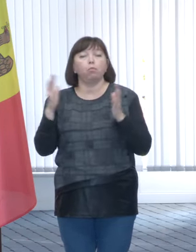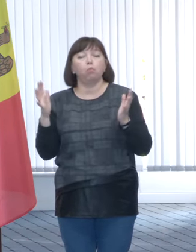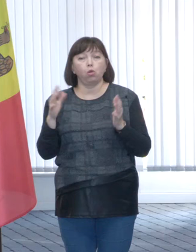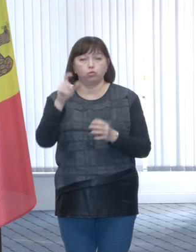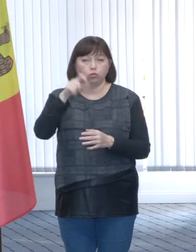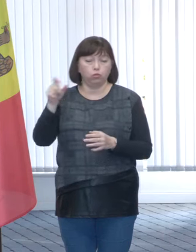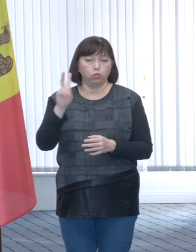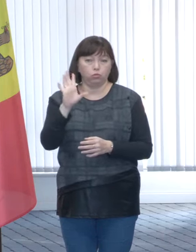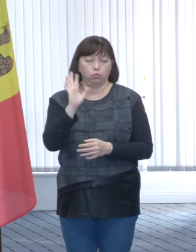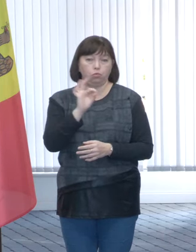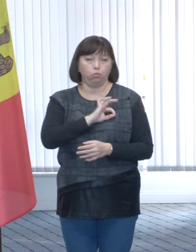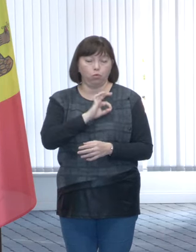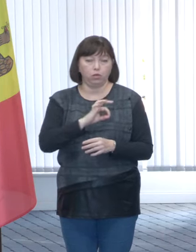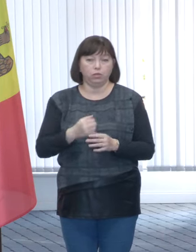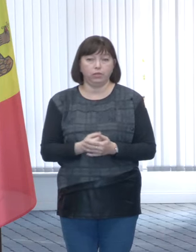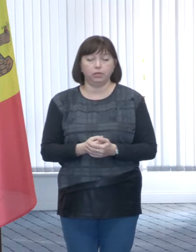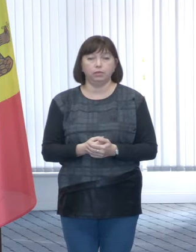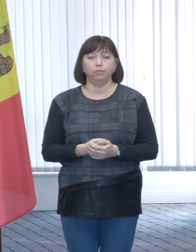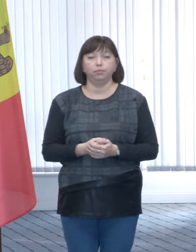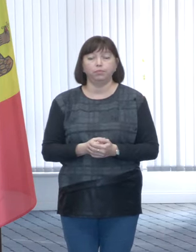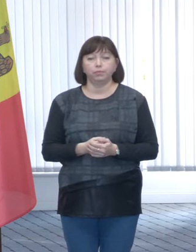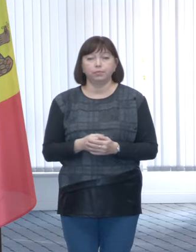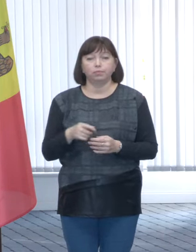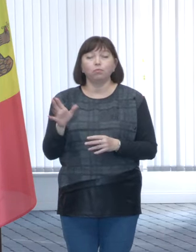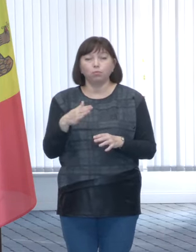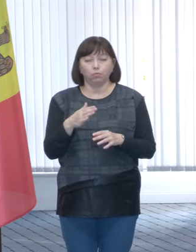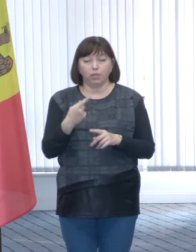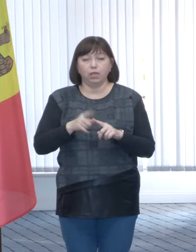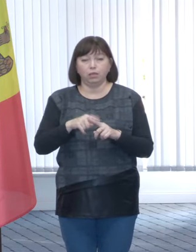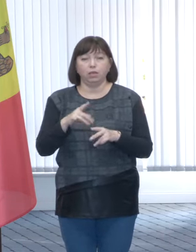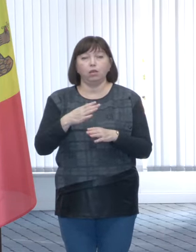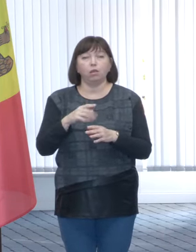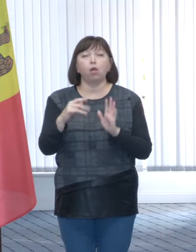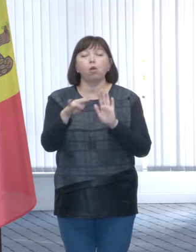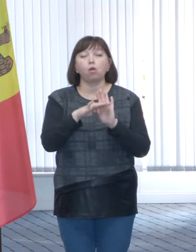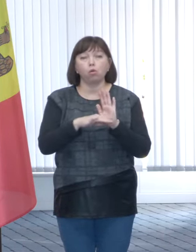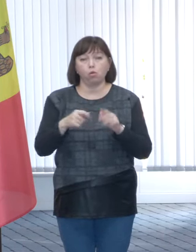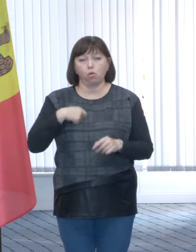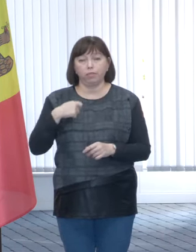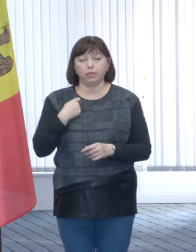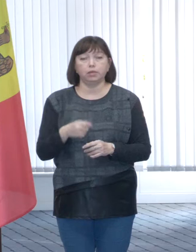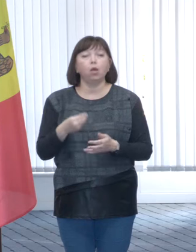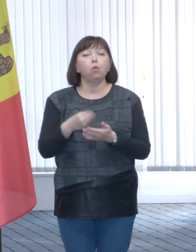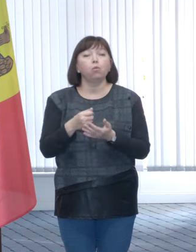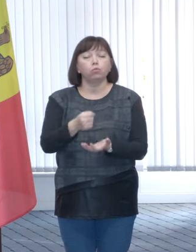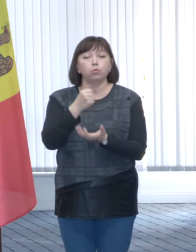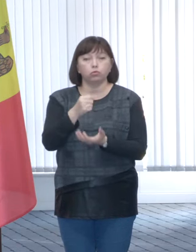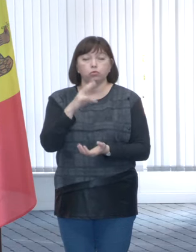beneficiari în urmare a acordării compensațiilor monetare? Bugetul pentru